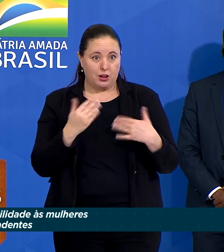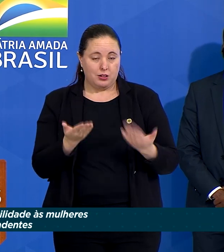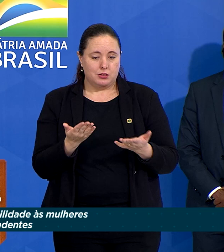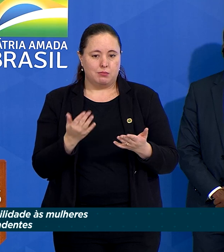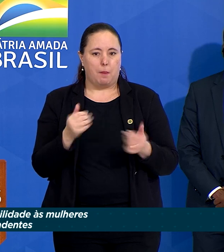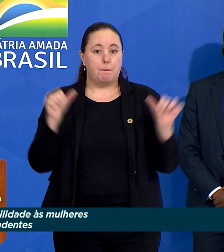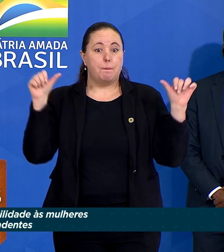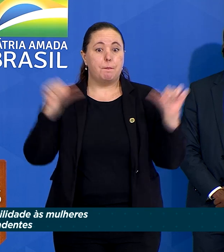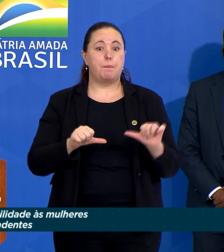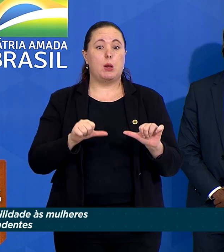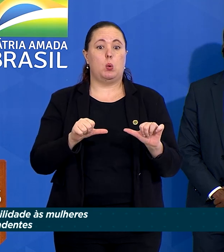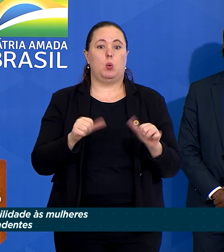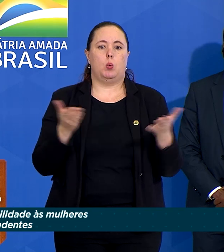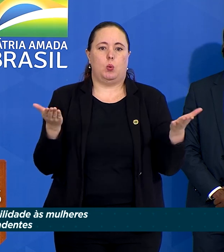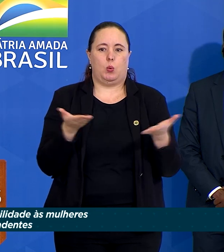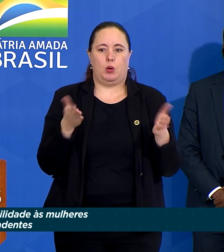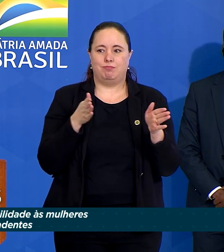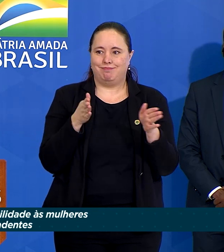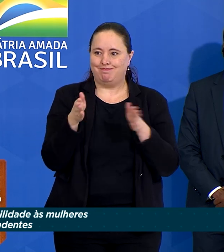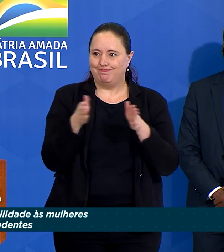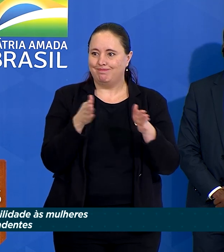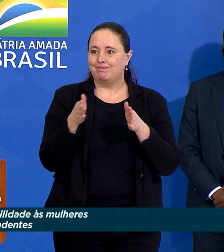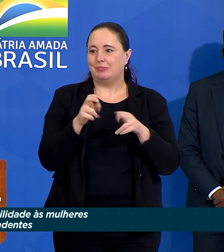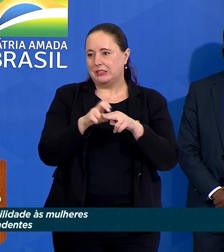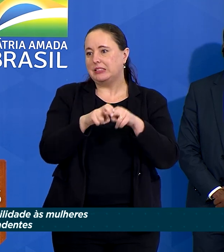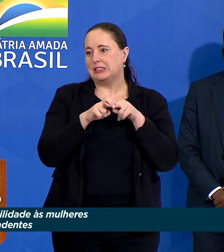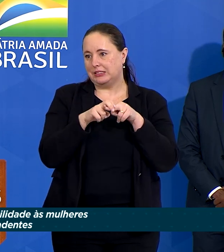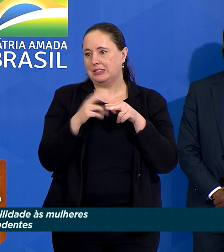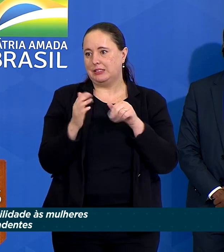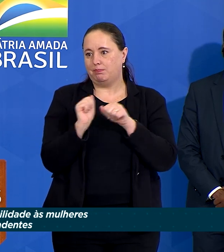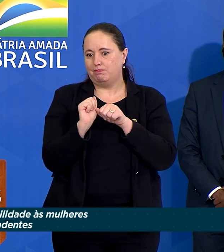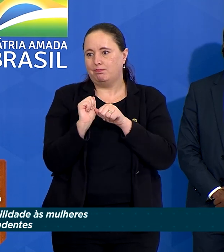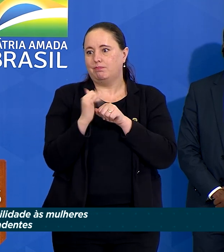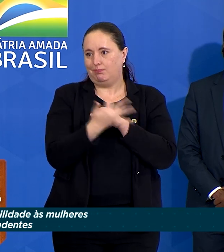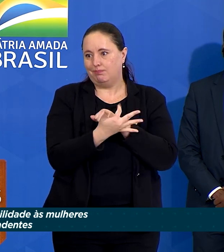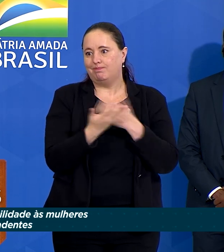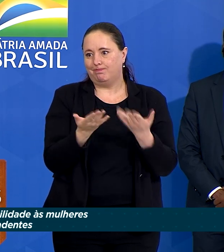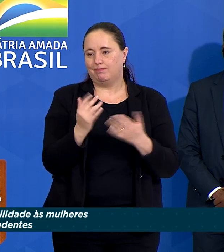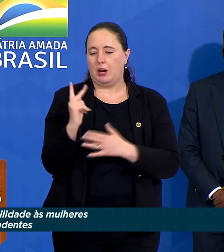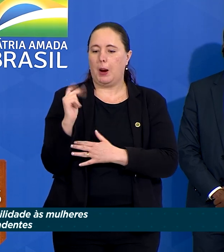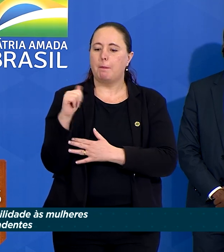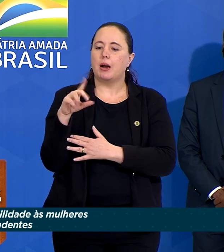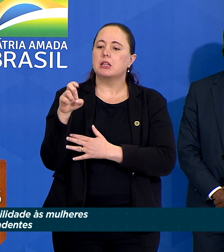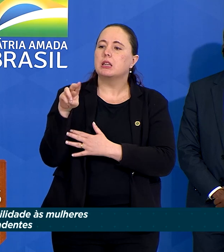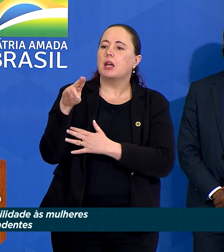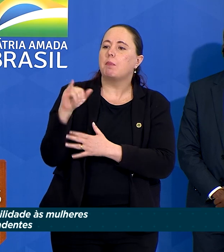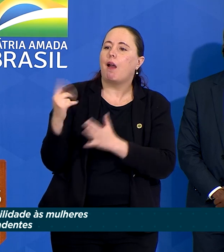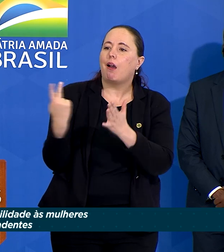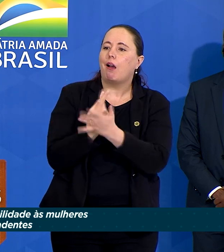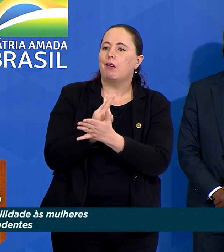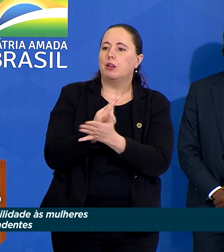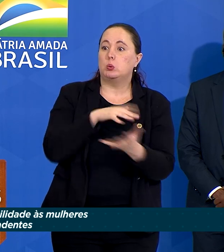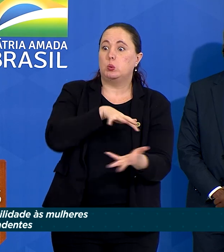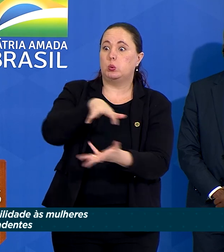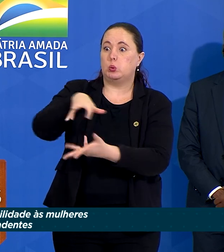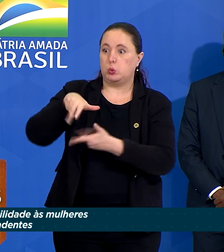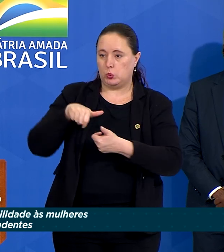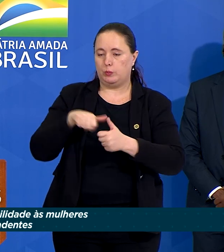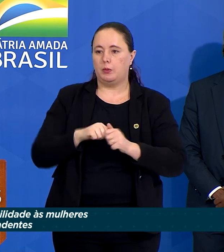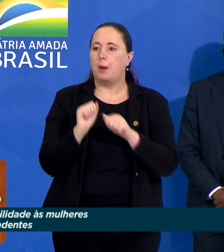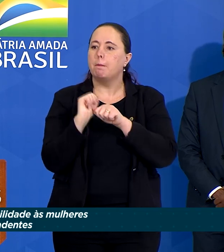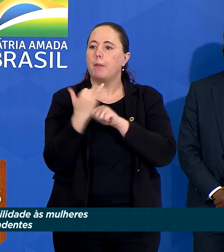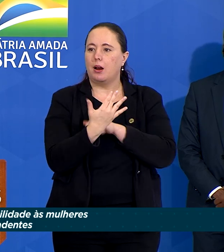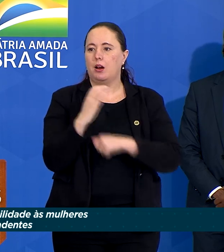agravada agora com o impacto desta pandemia que assola todo mundo, a